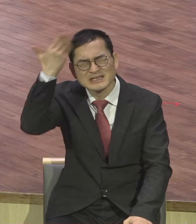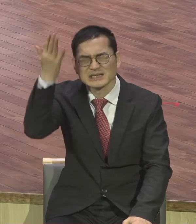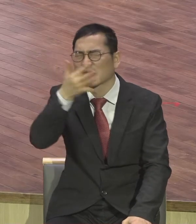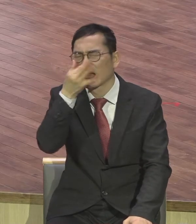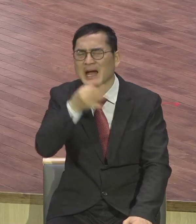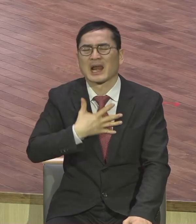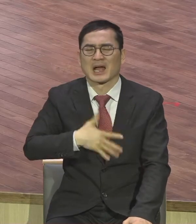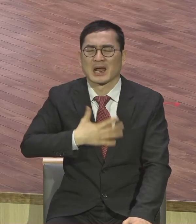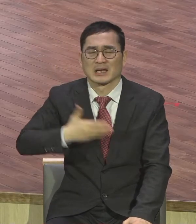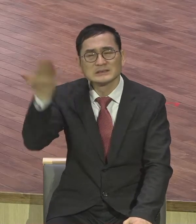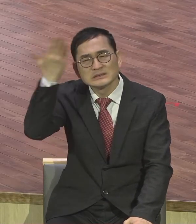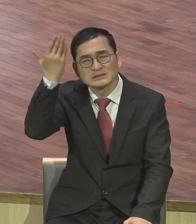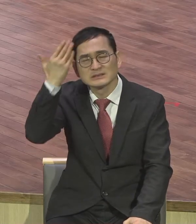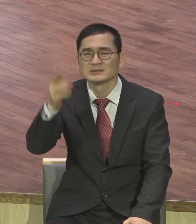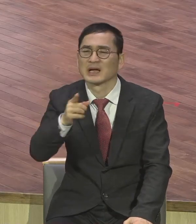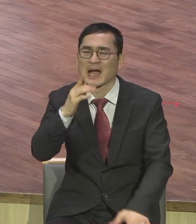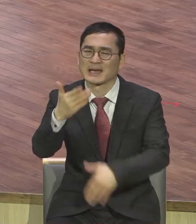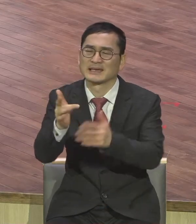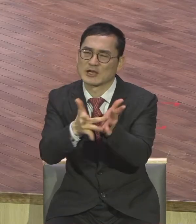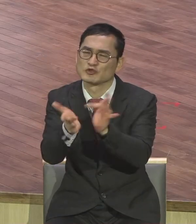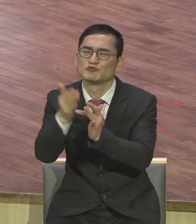똑같이 섭니다 그런데